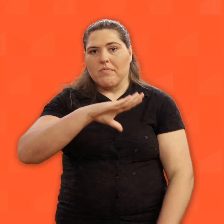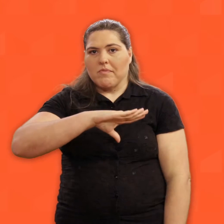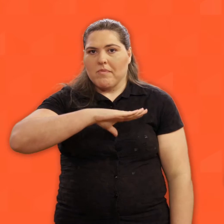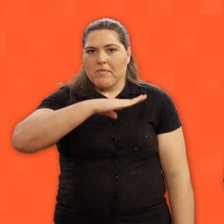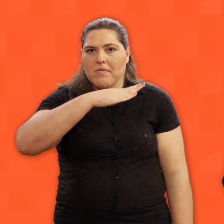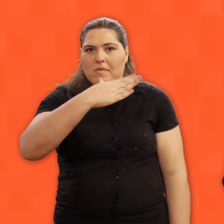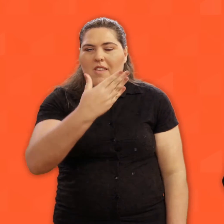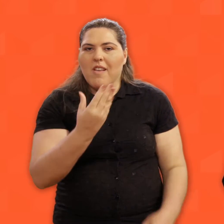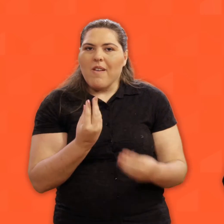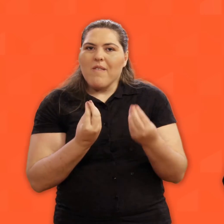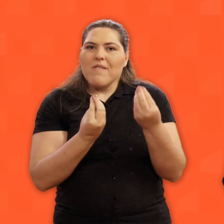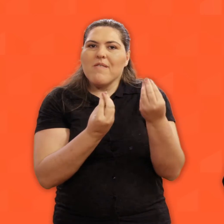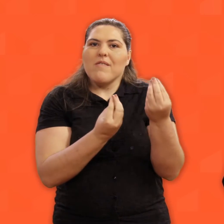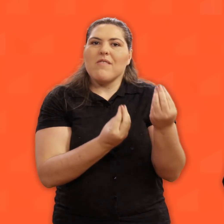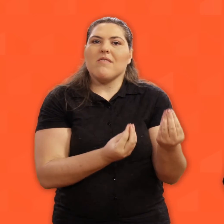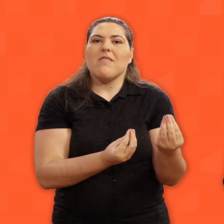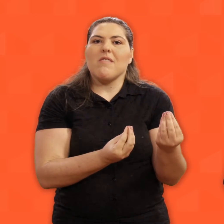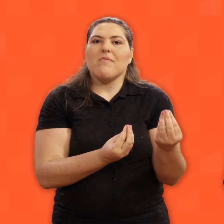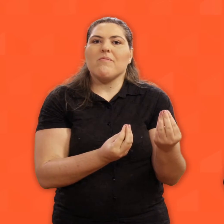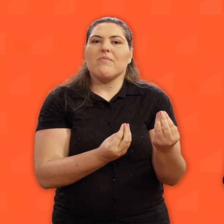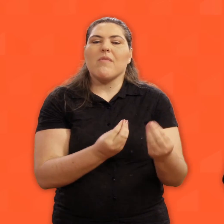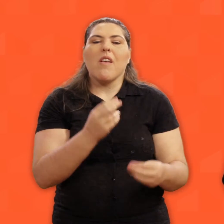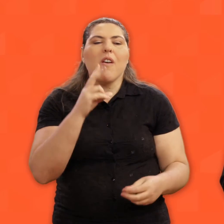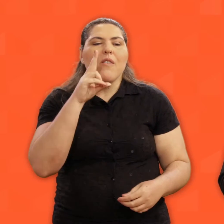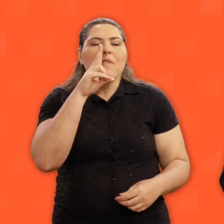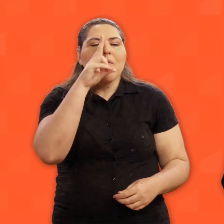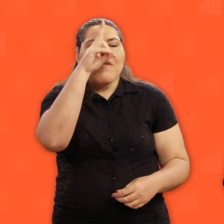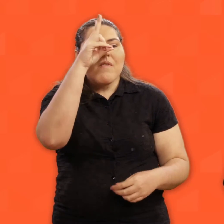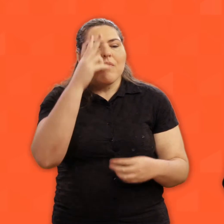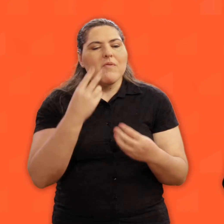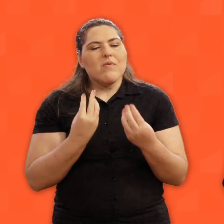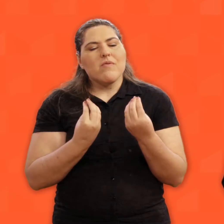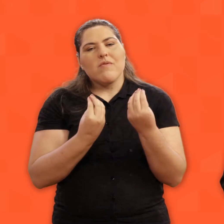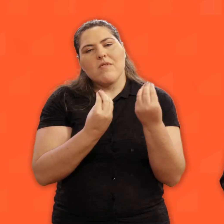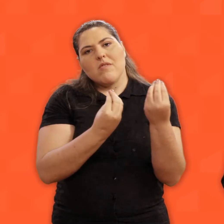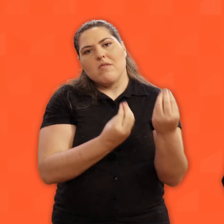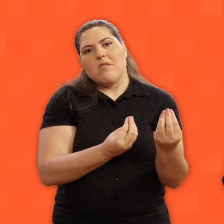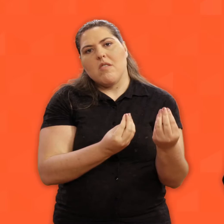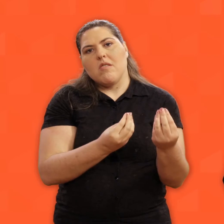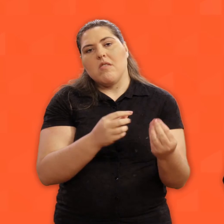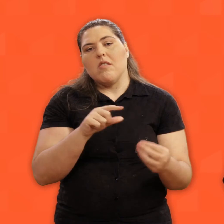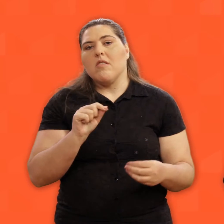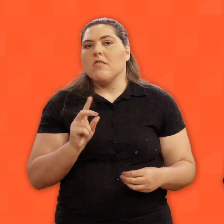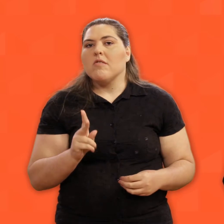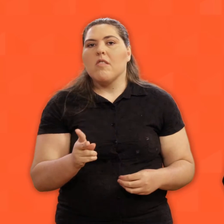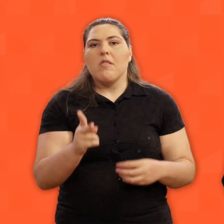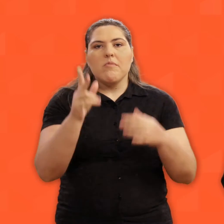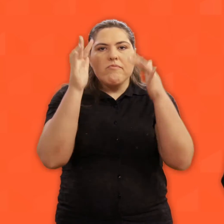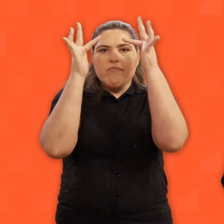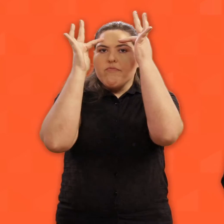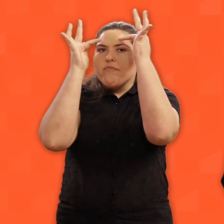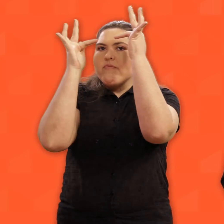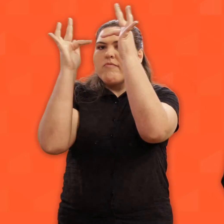convidadas, dá-lhe força para que vos sejam fiéis como apóstolos leigos,